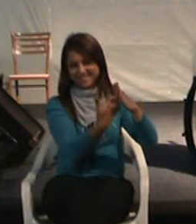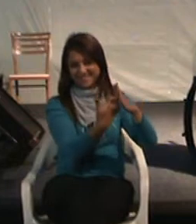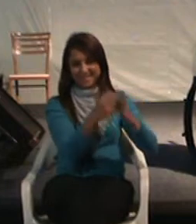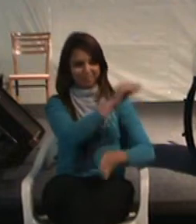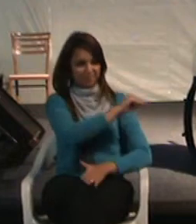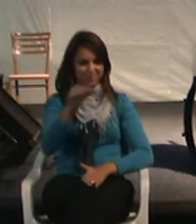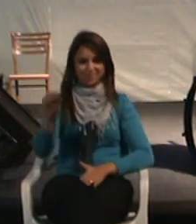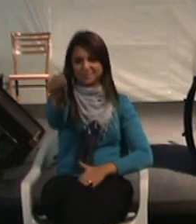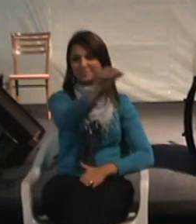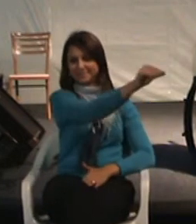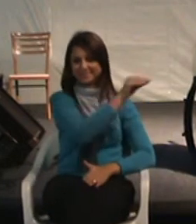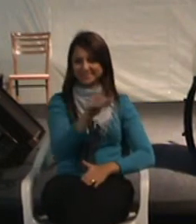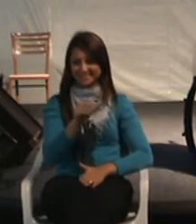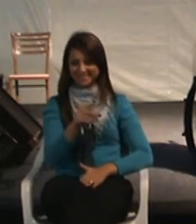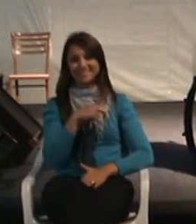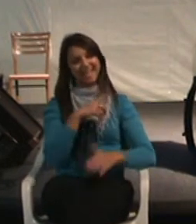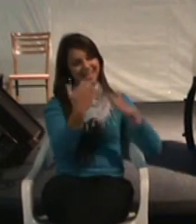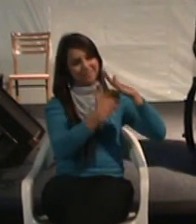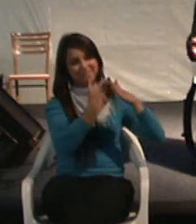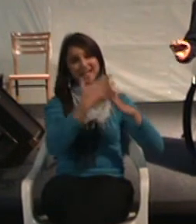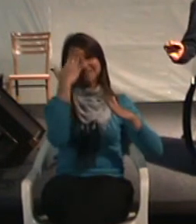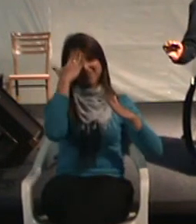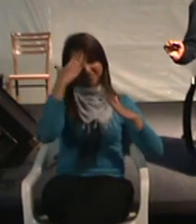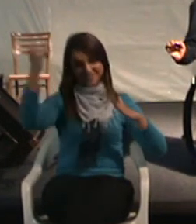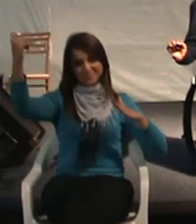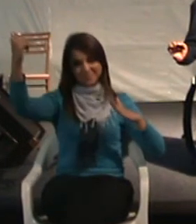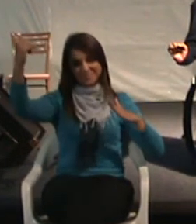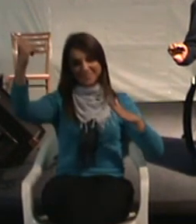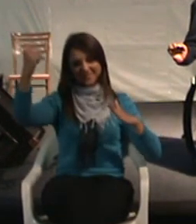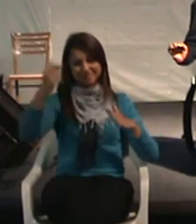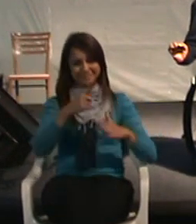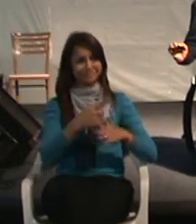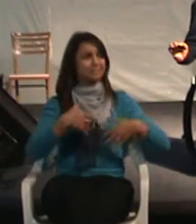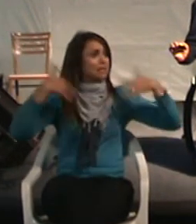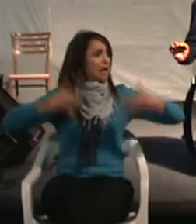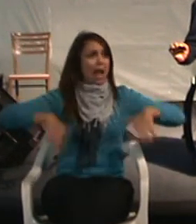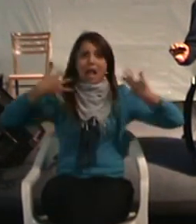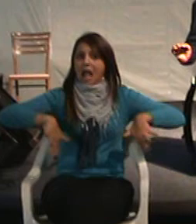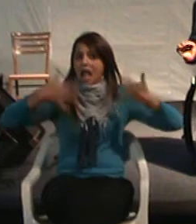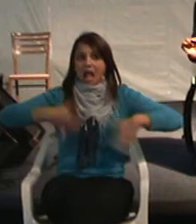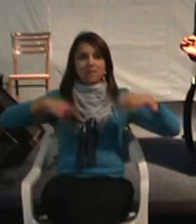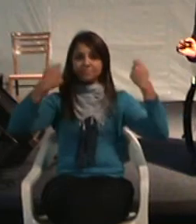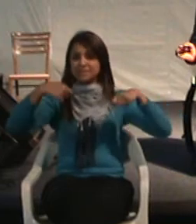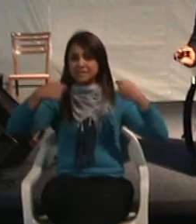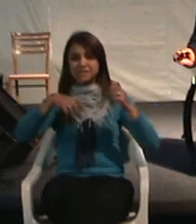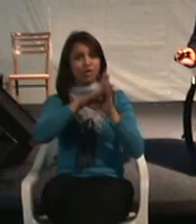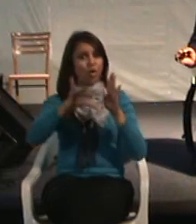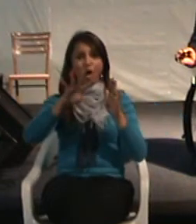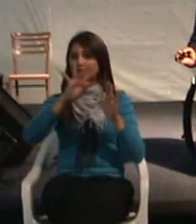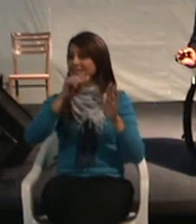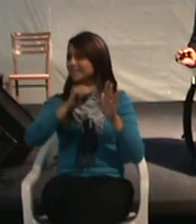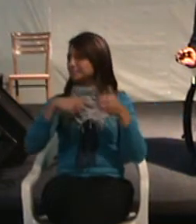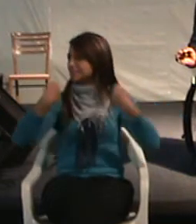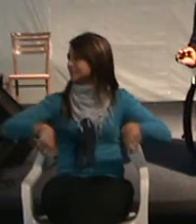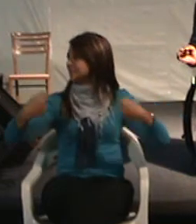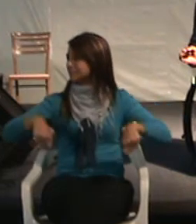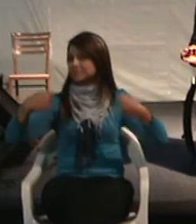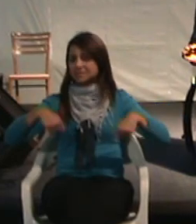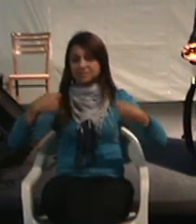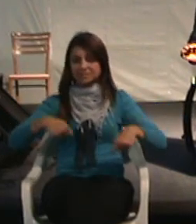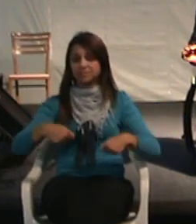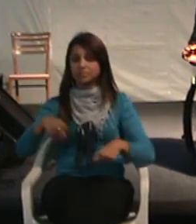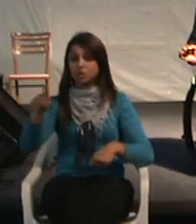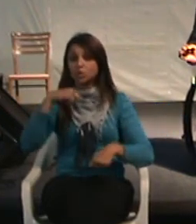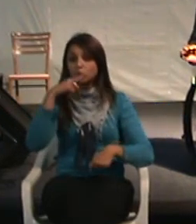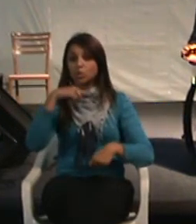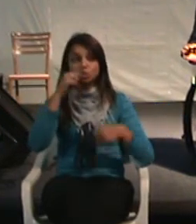multinacional desesperada para cumprir a sua cota e não